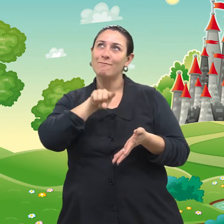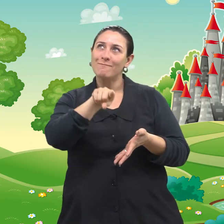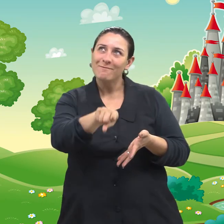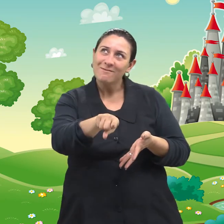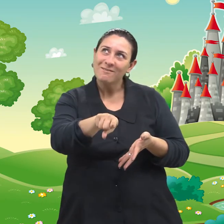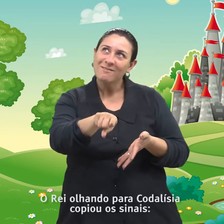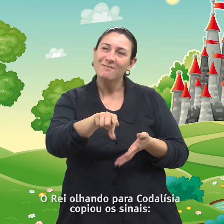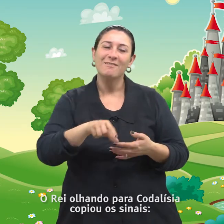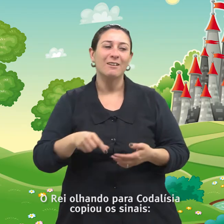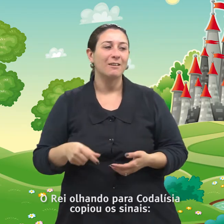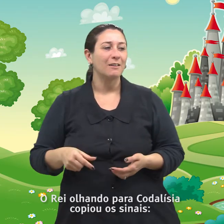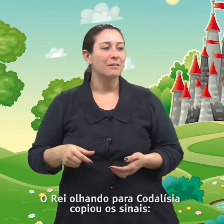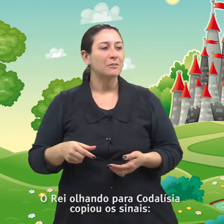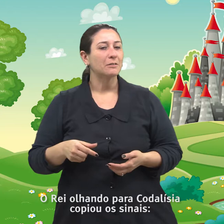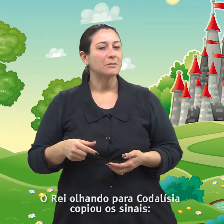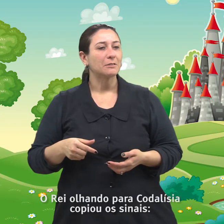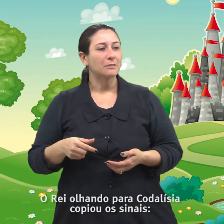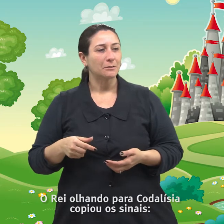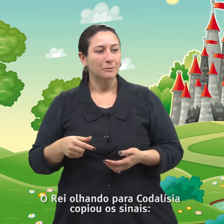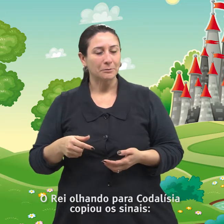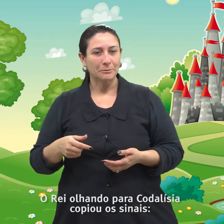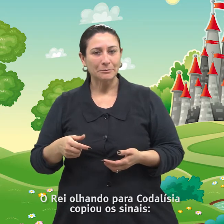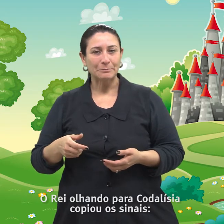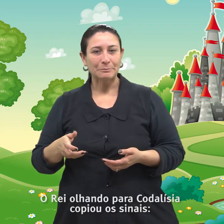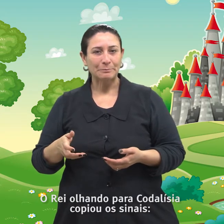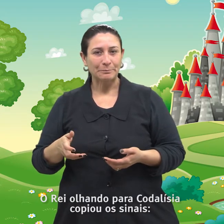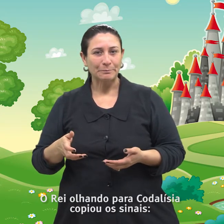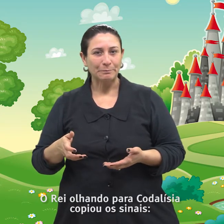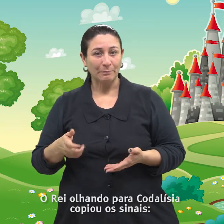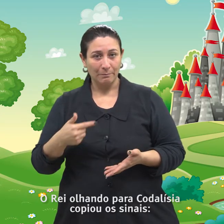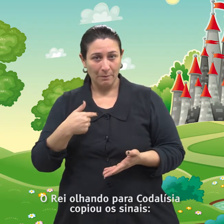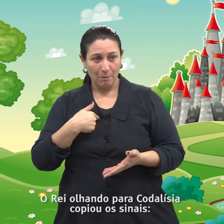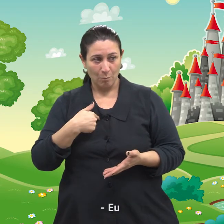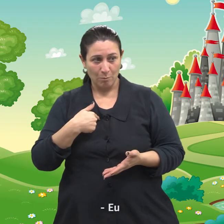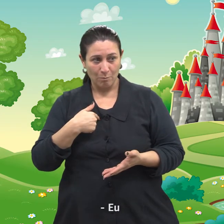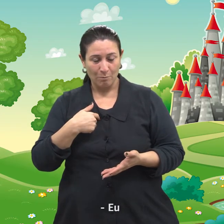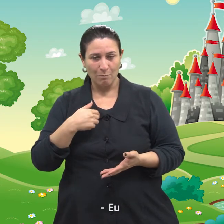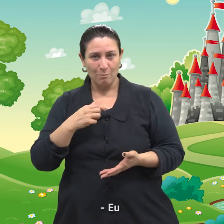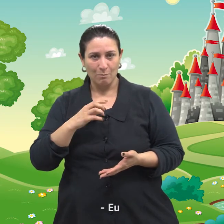O rei, olhando para Codalísia, copiou os sinais. Eu